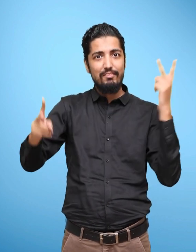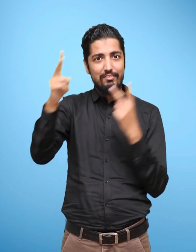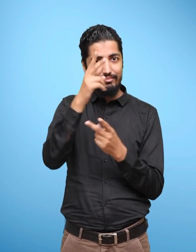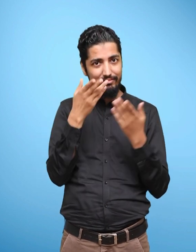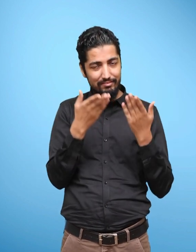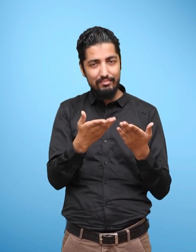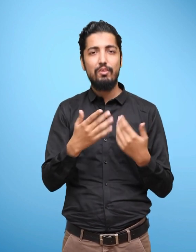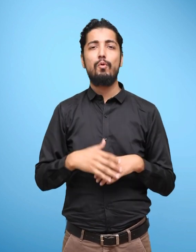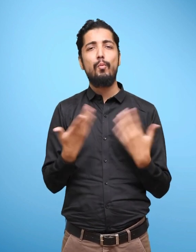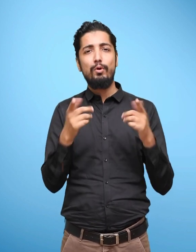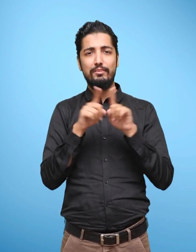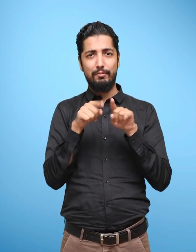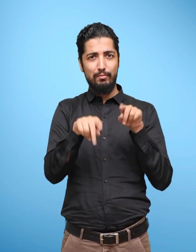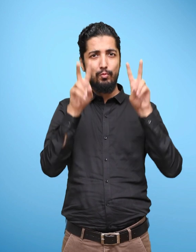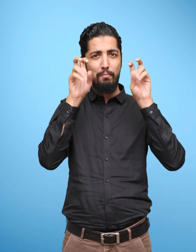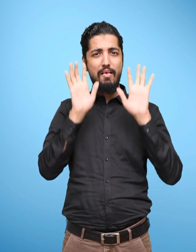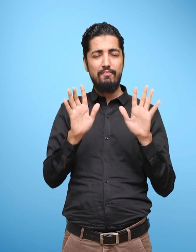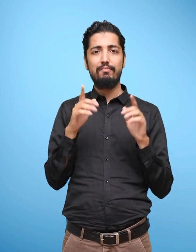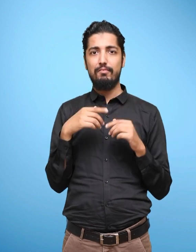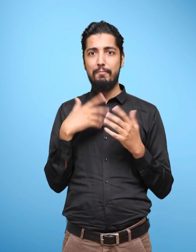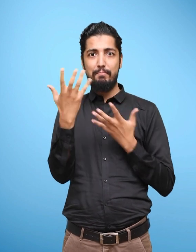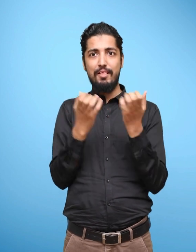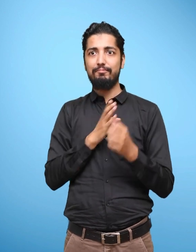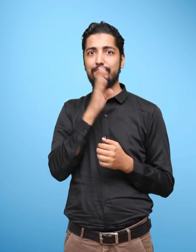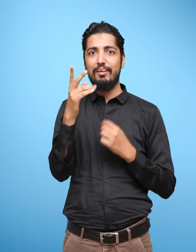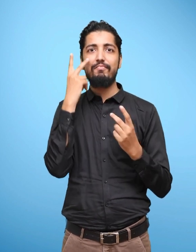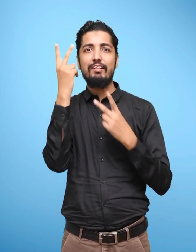variety of fruits and vegetables found in India.